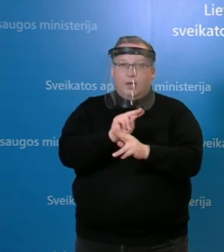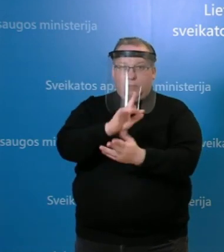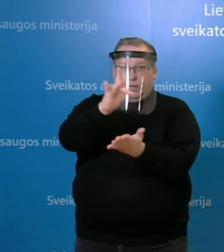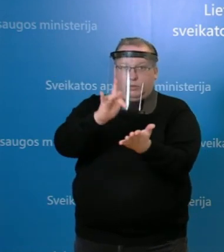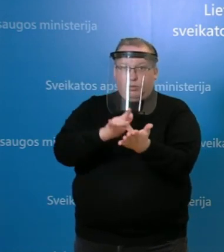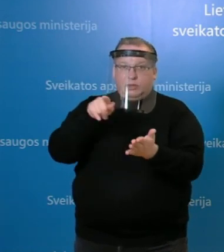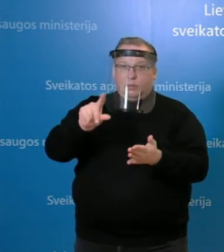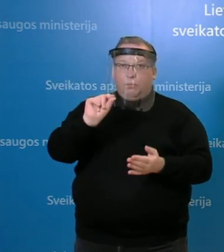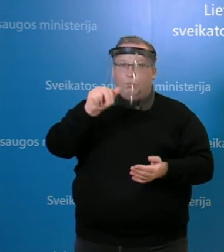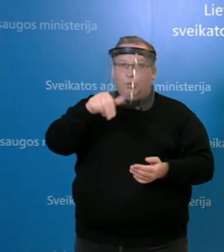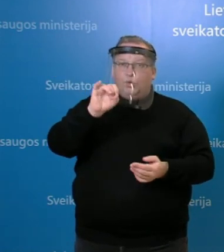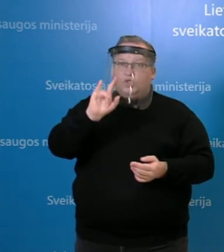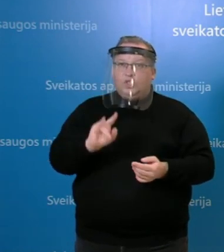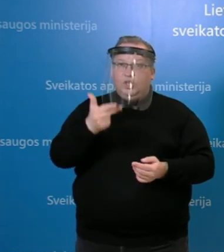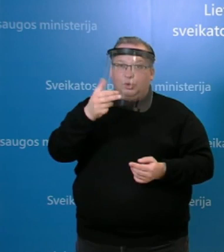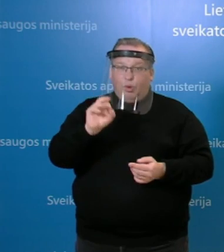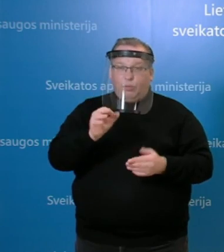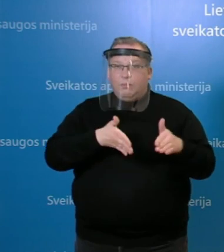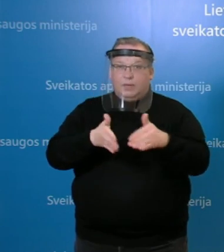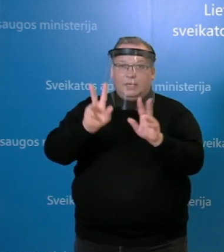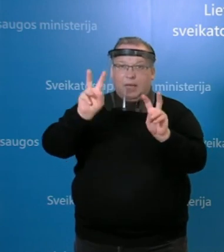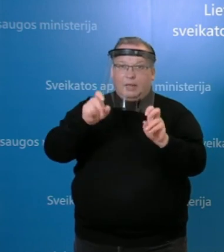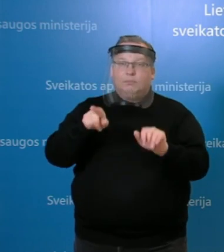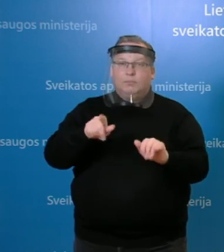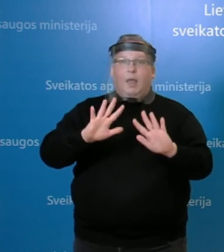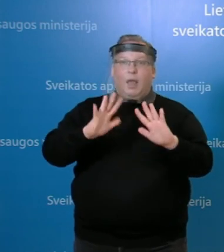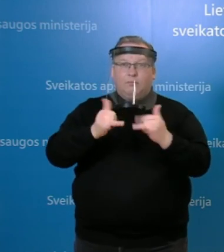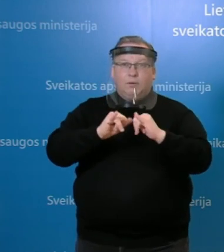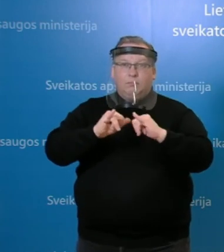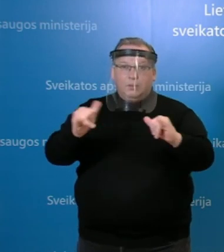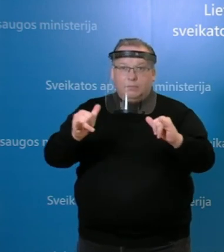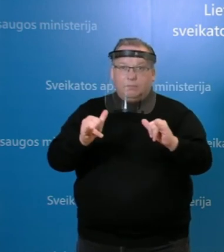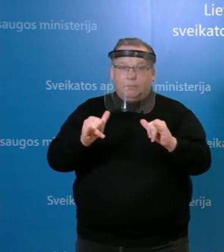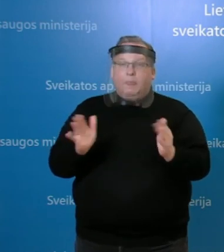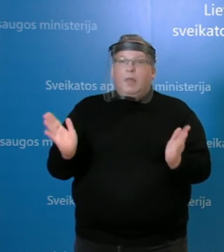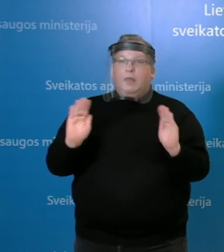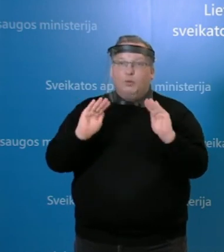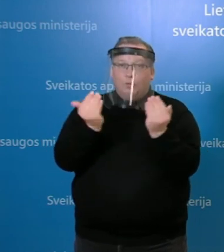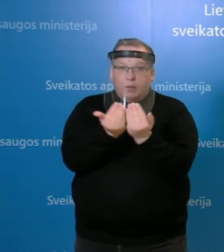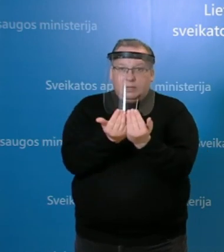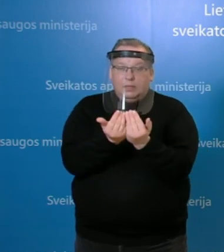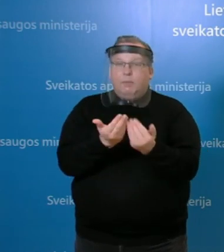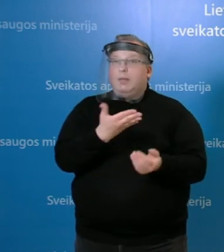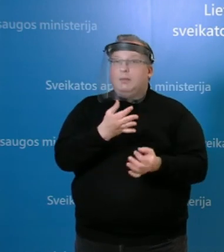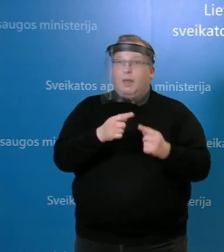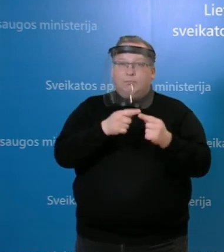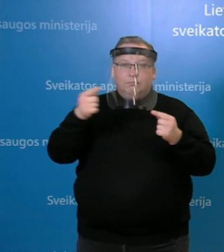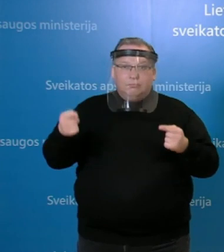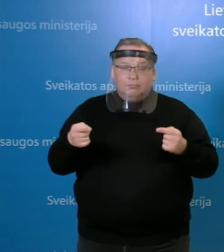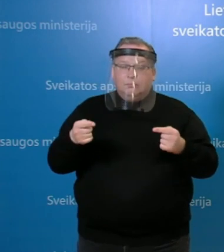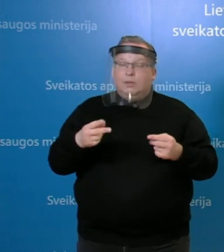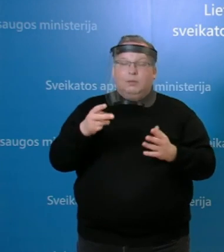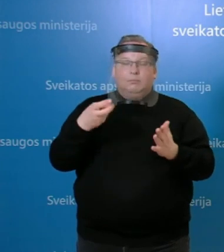centre pušino kelias, tačiau atvejai tęsiasi vis dėl to inkubacinis periodas dar nėra pasibaigęs ir